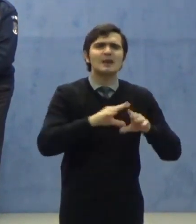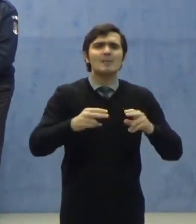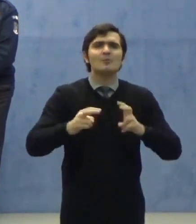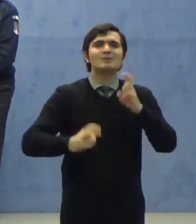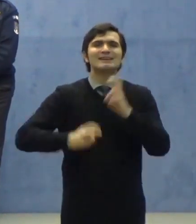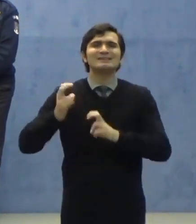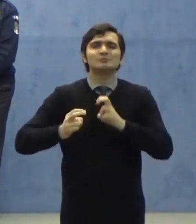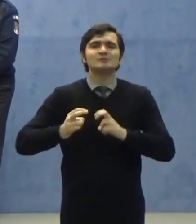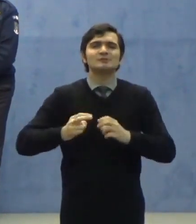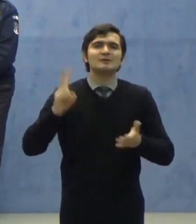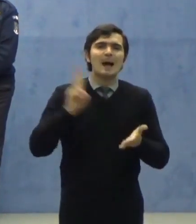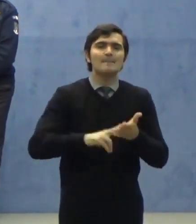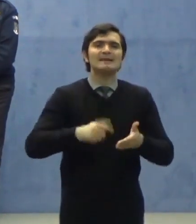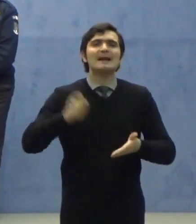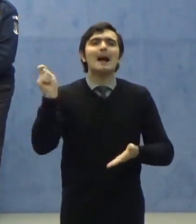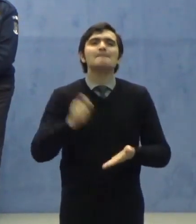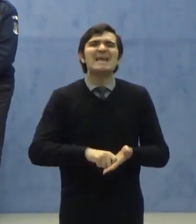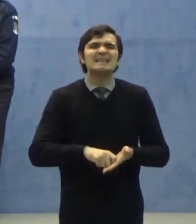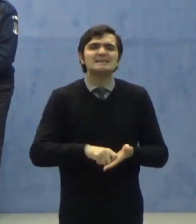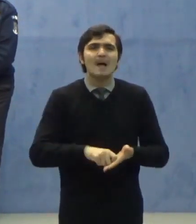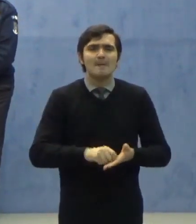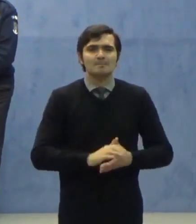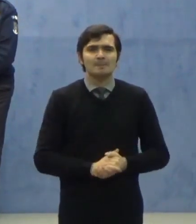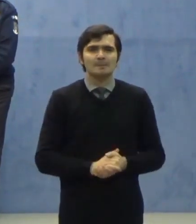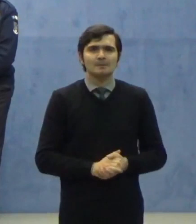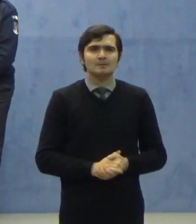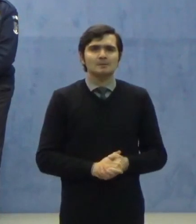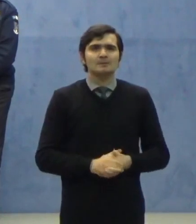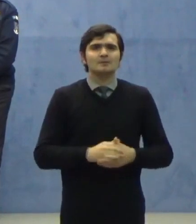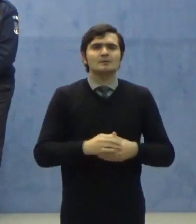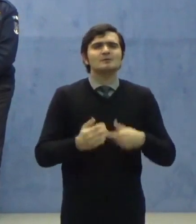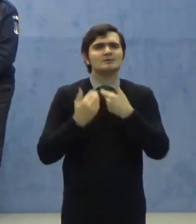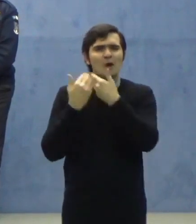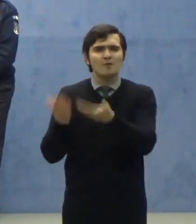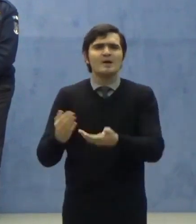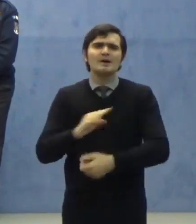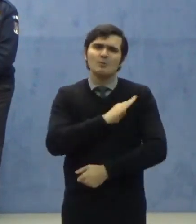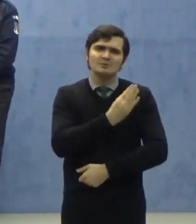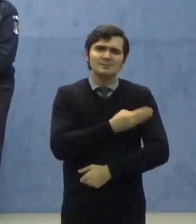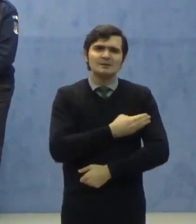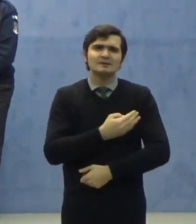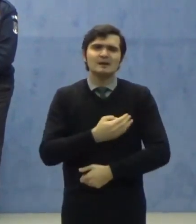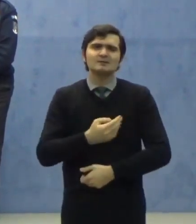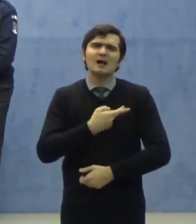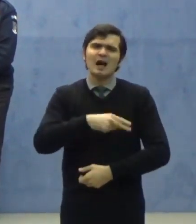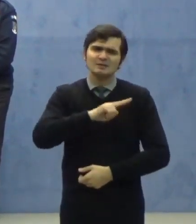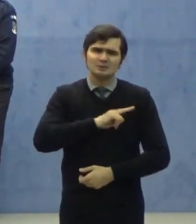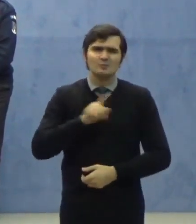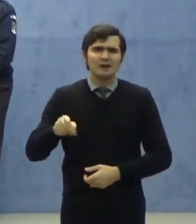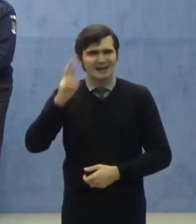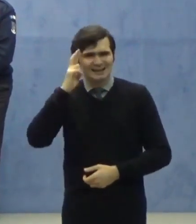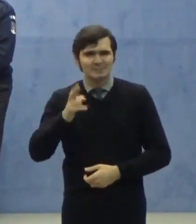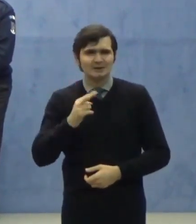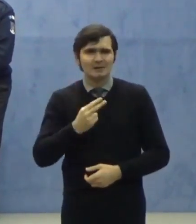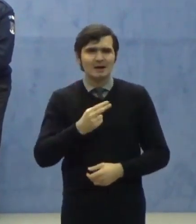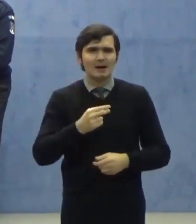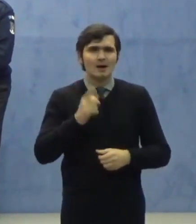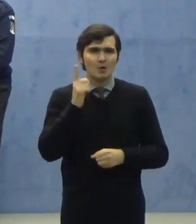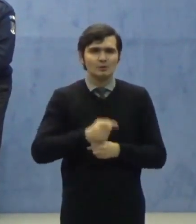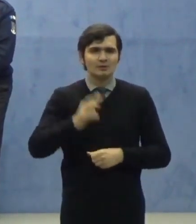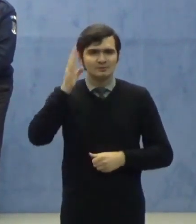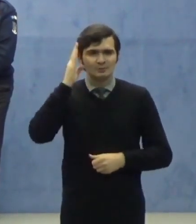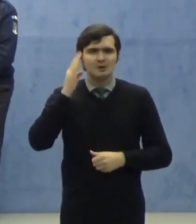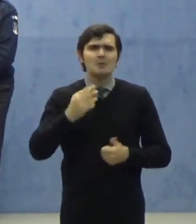amenziile pe toate palierele. Așadar, sunt abilitate să asigură aplicarea și respectarea prevederilor prezente în ordonanțe militare,